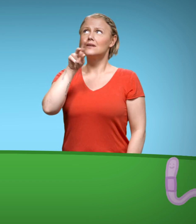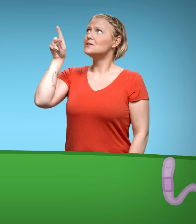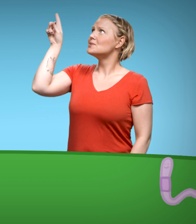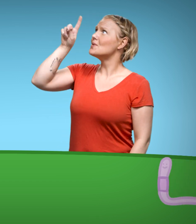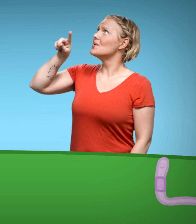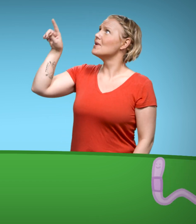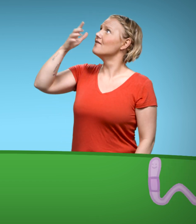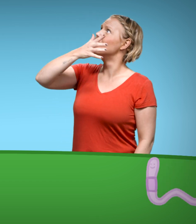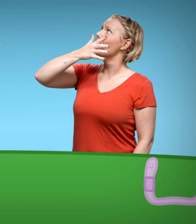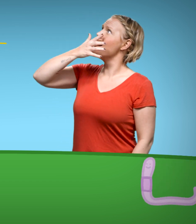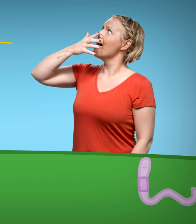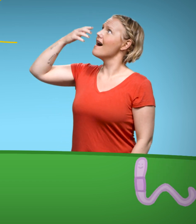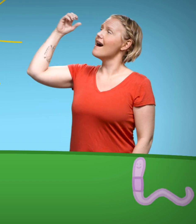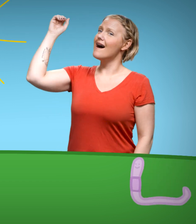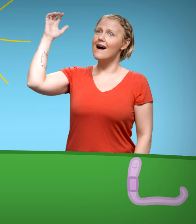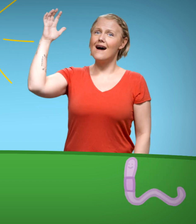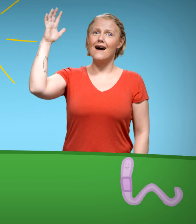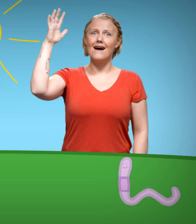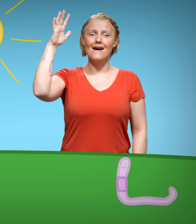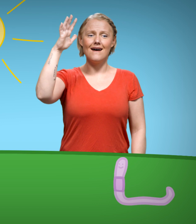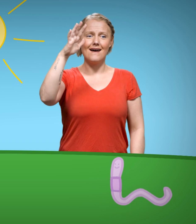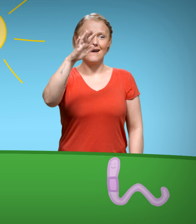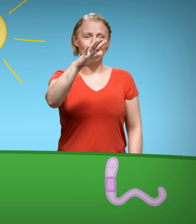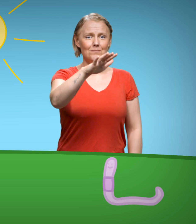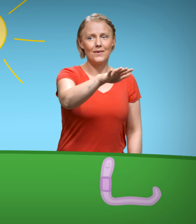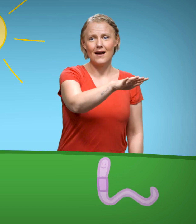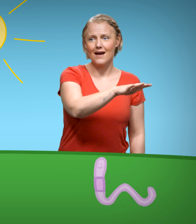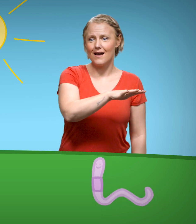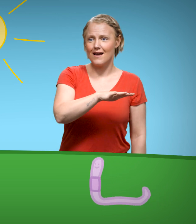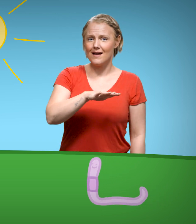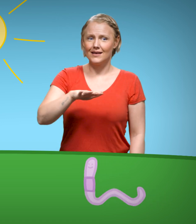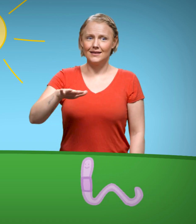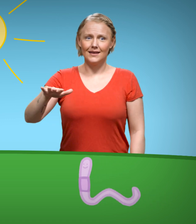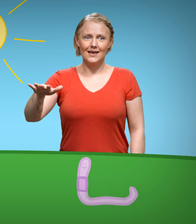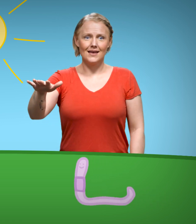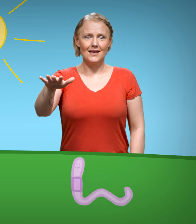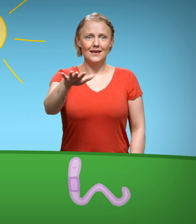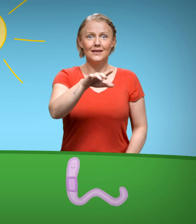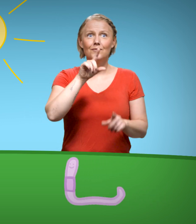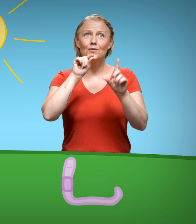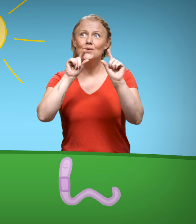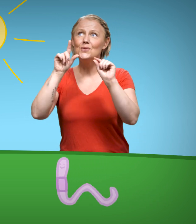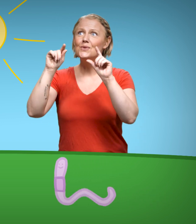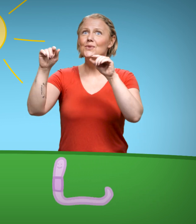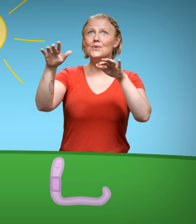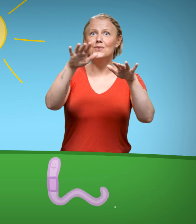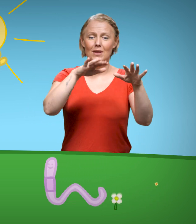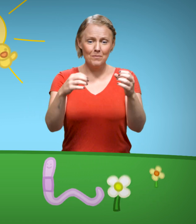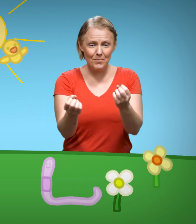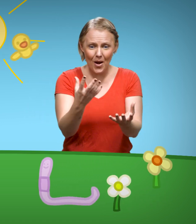så. Solen den varmett og skjente på, marken og fugler